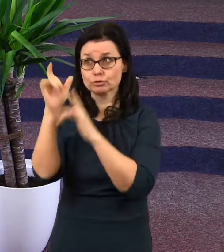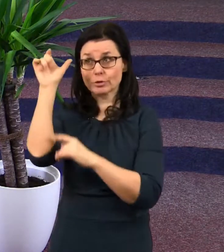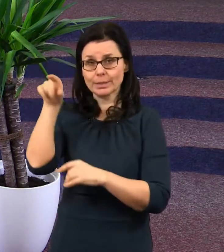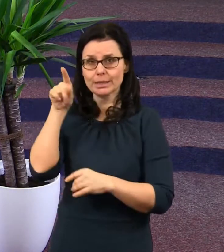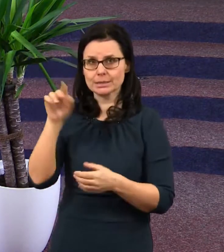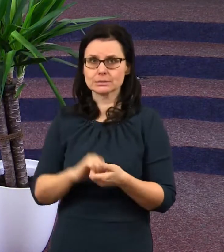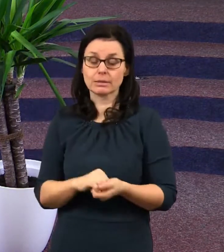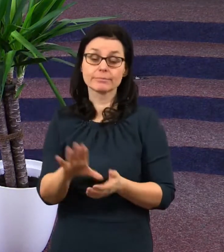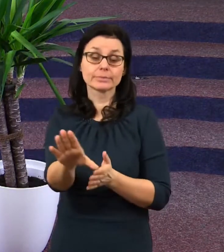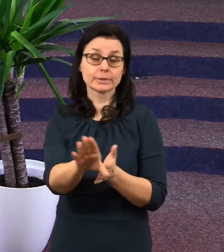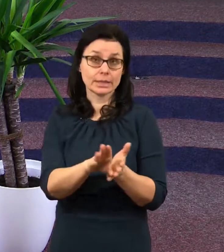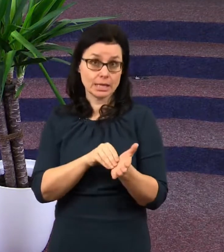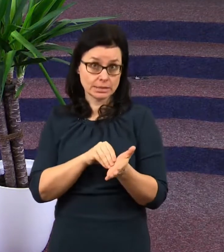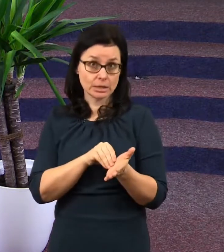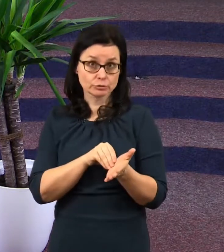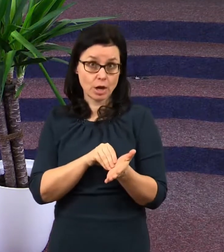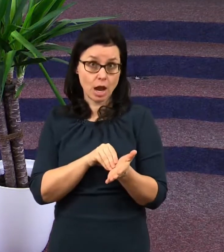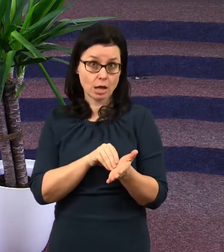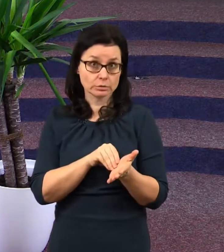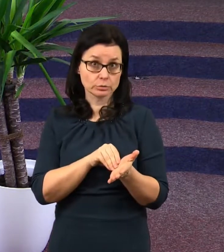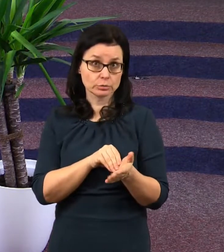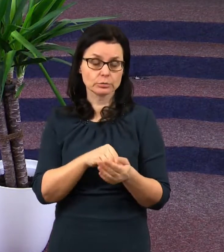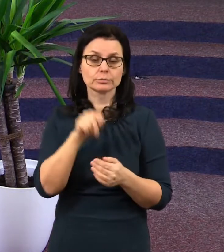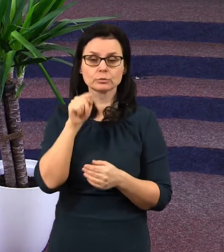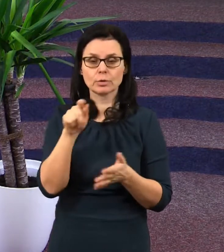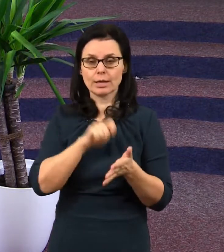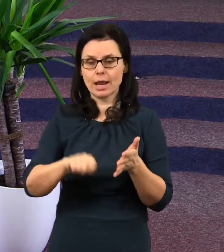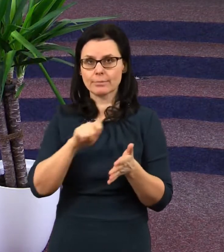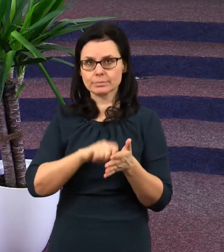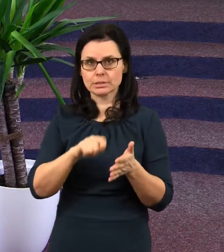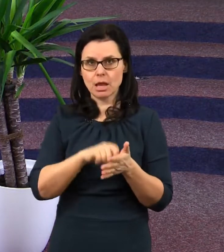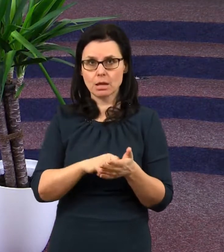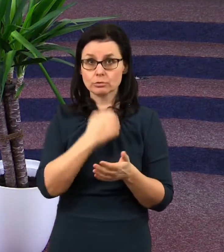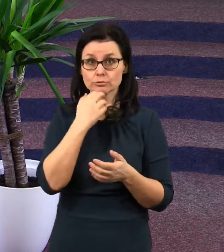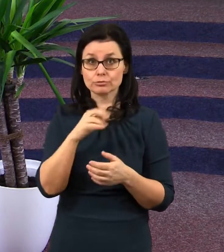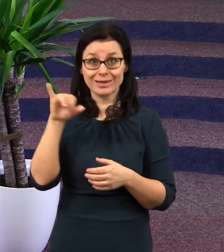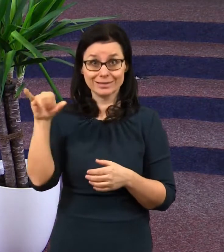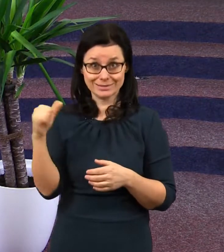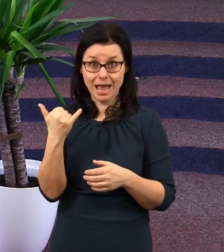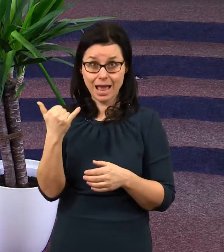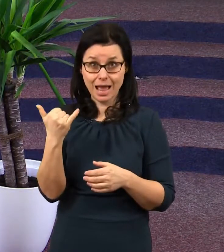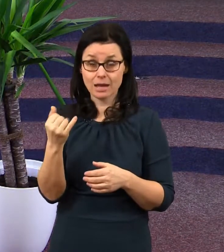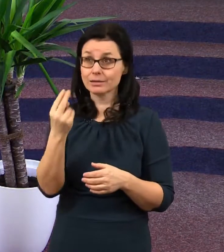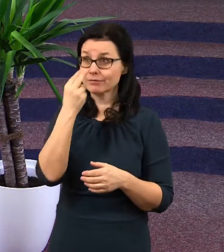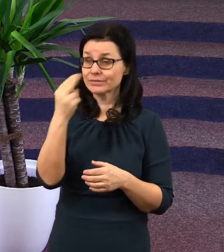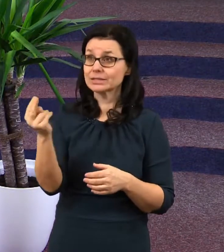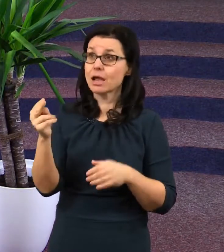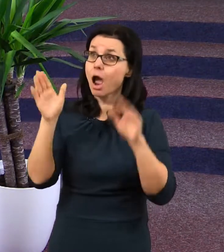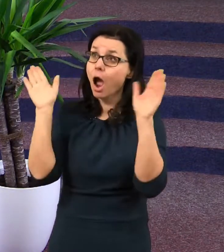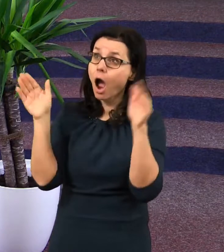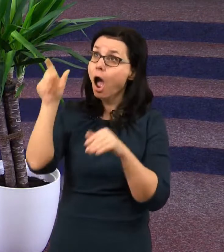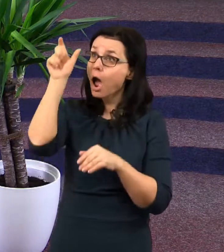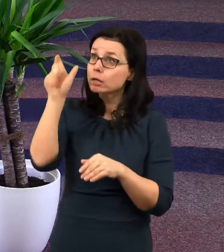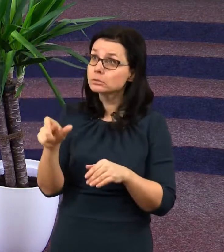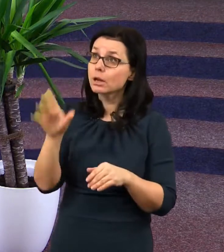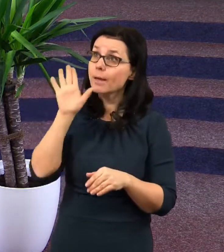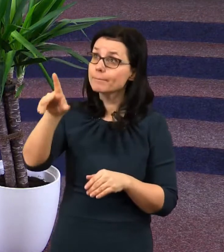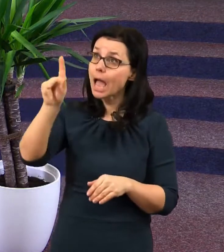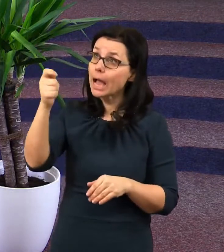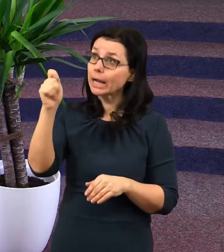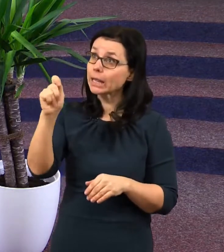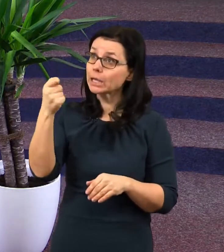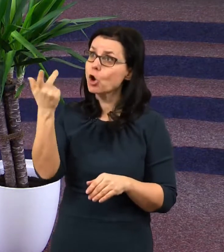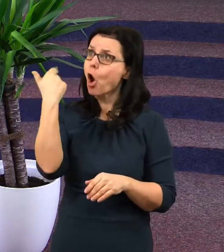A na začátku je tu napsáno, že Jan viděl anděla, který měl v ruce klíč od